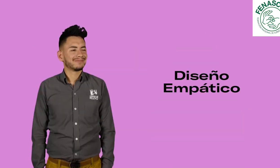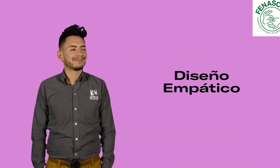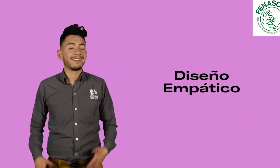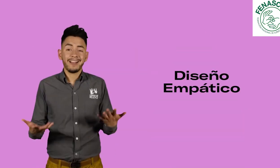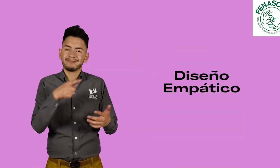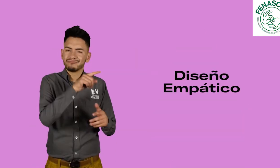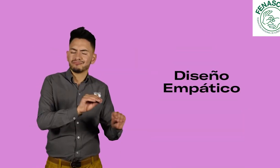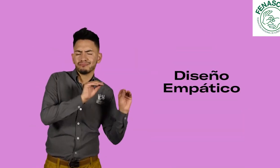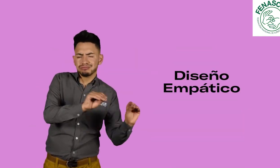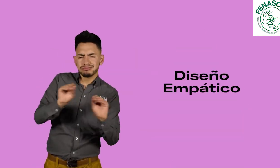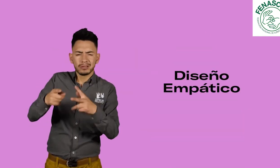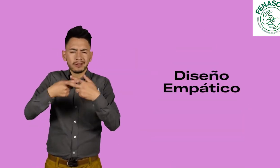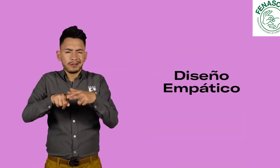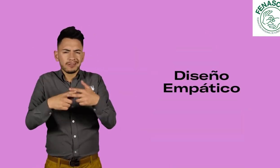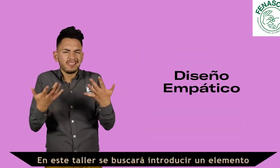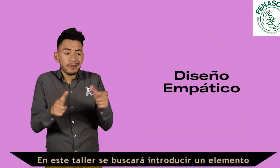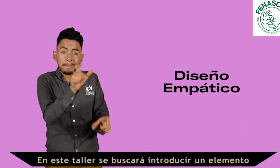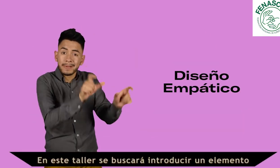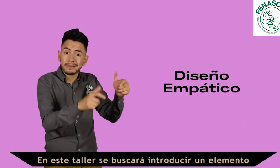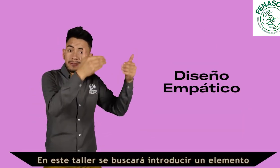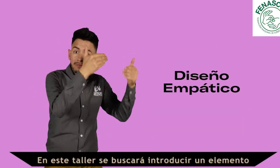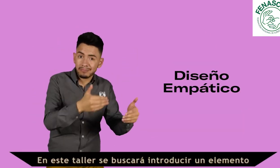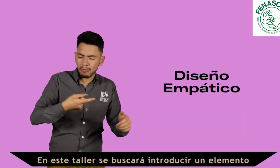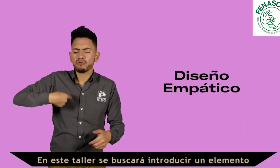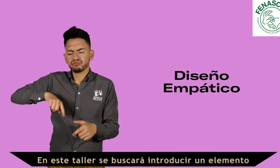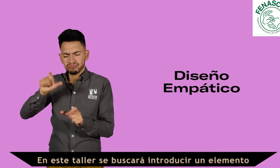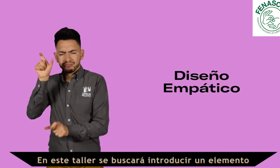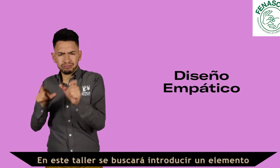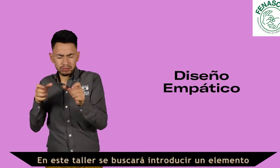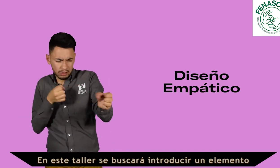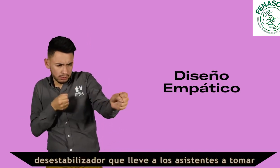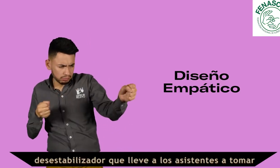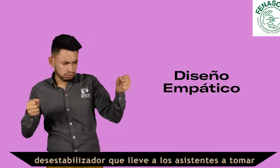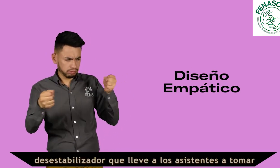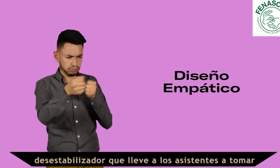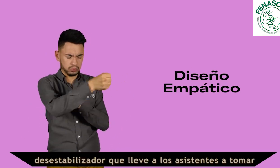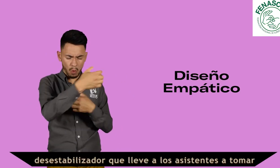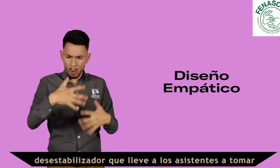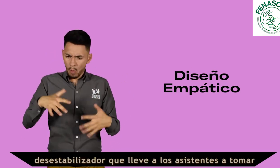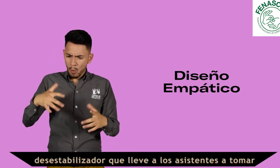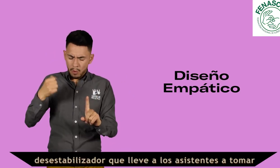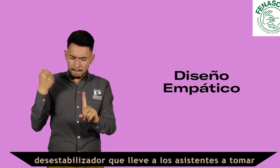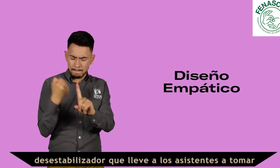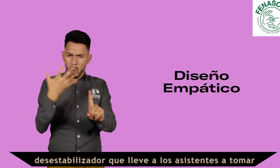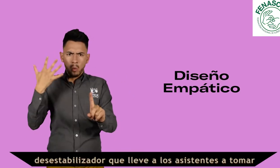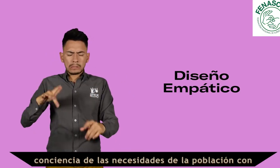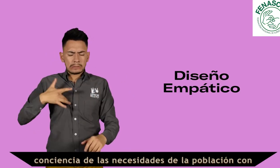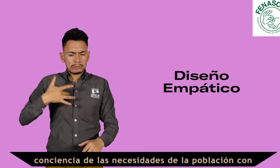Diseño empático En este taller se buscará introducir un elemento desestabilizador que lleve a los asistentes a